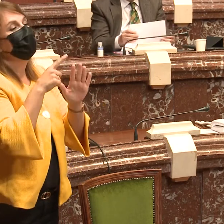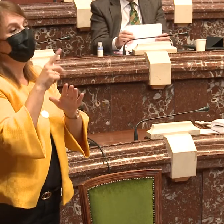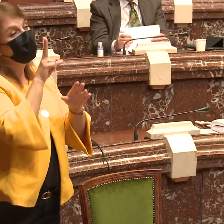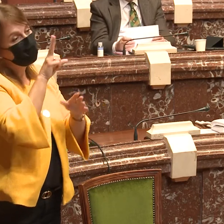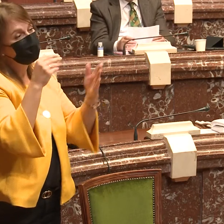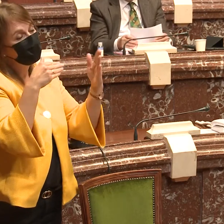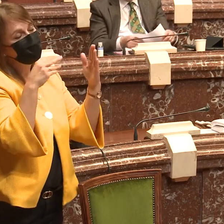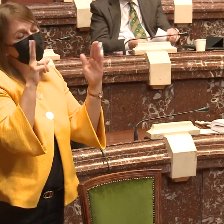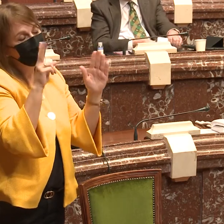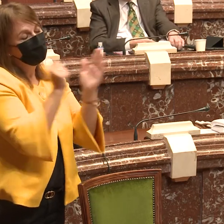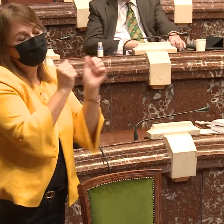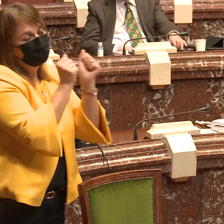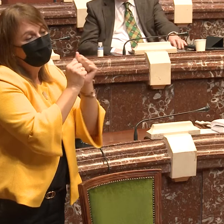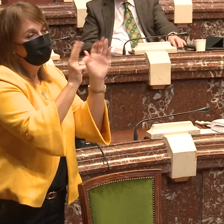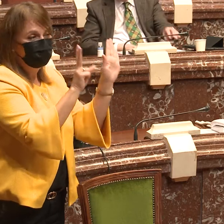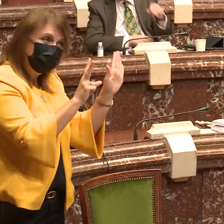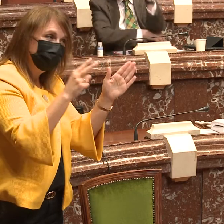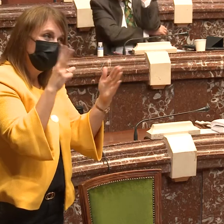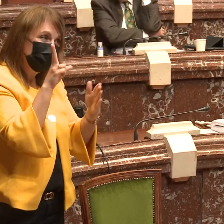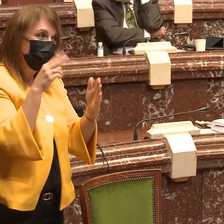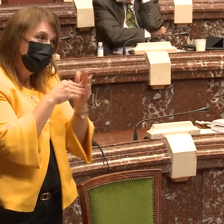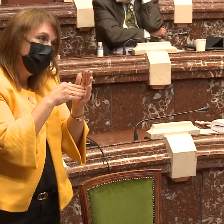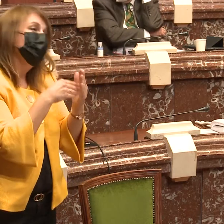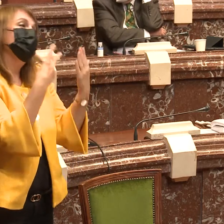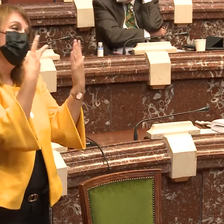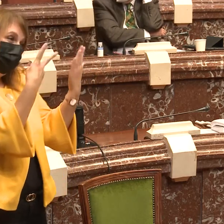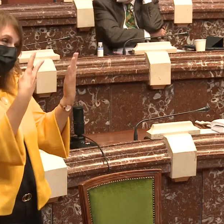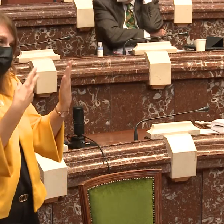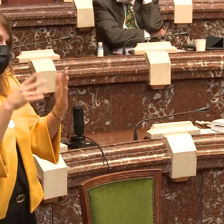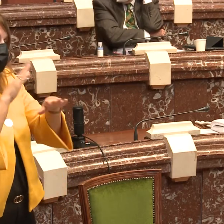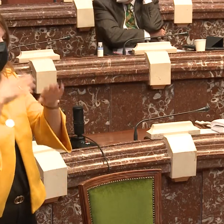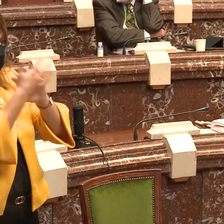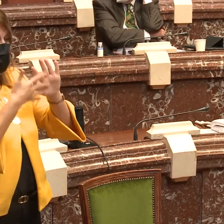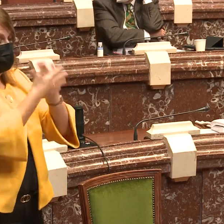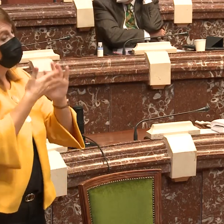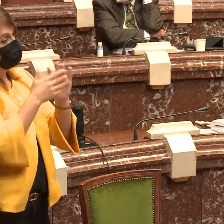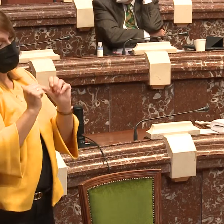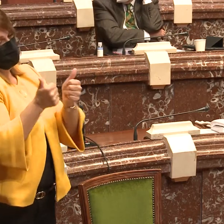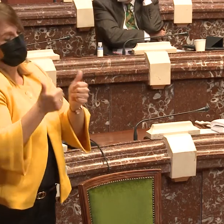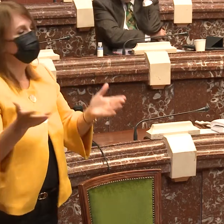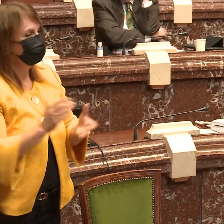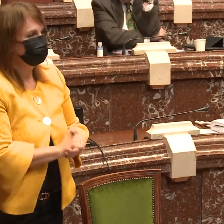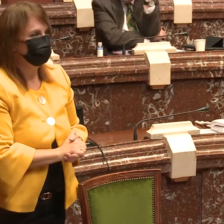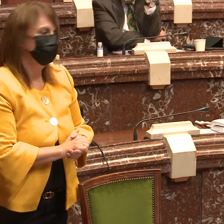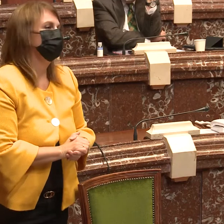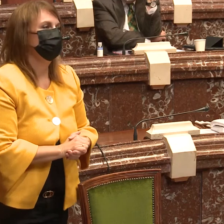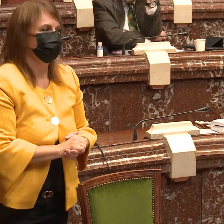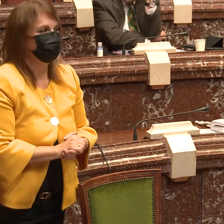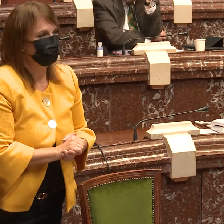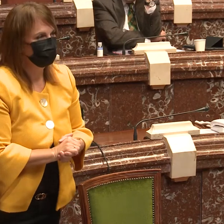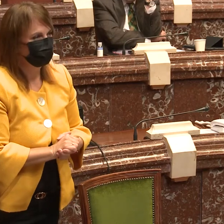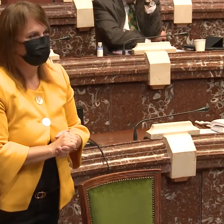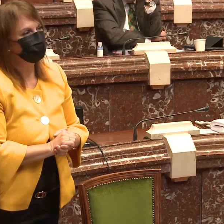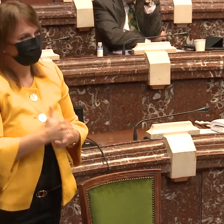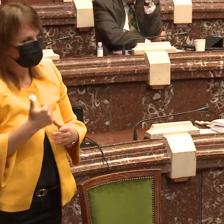Y también es un honor saber que un grupo socialista con la implantación de la Ley 27 barra